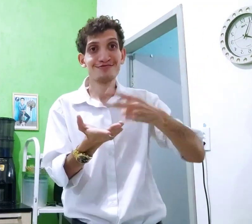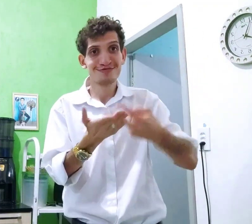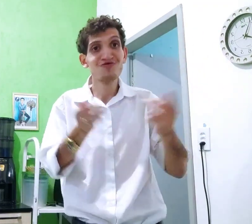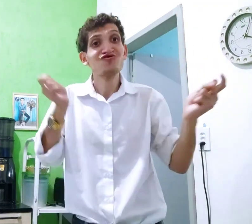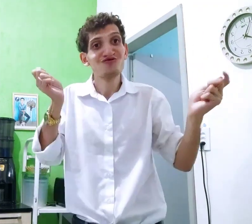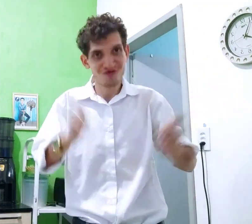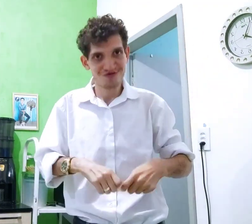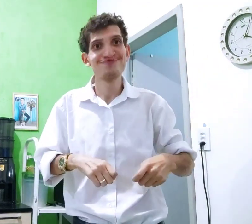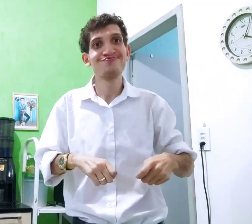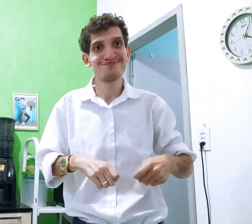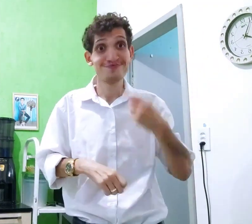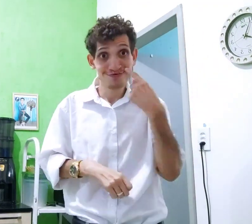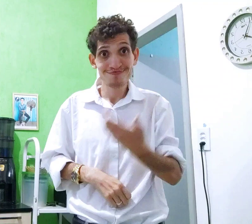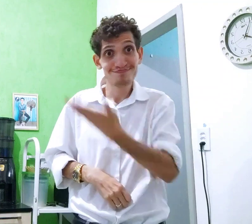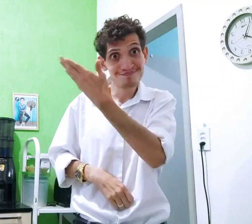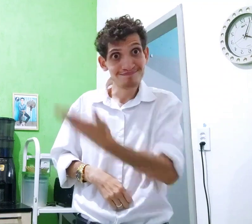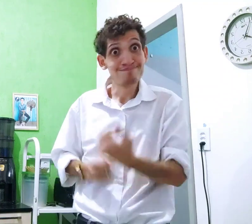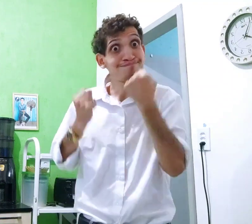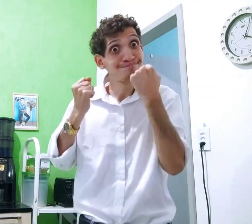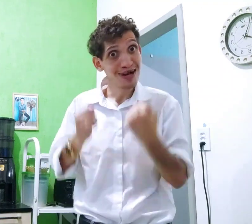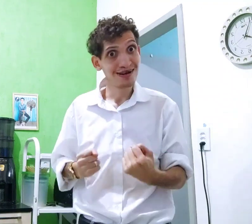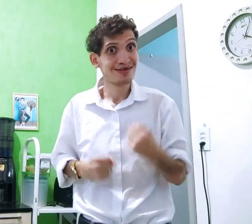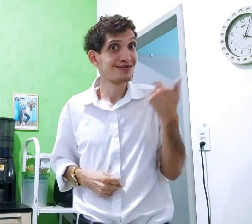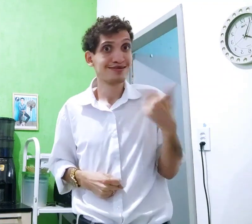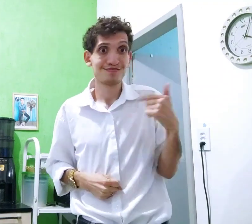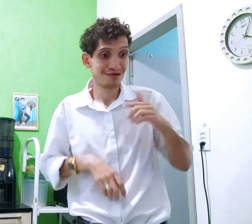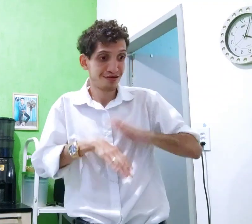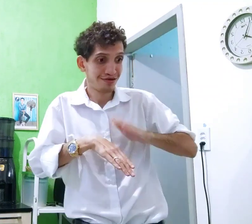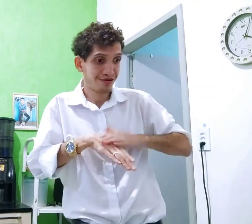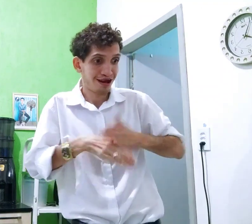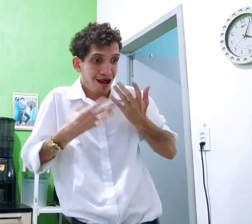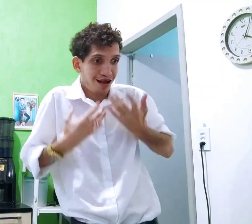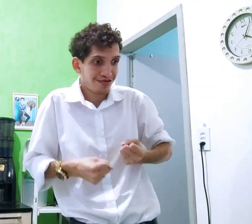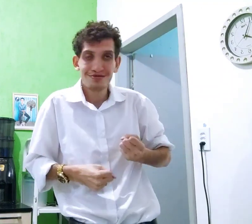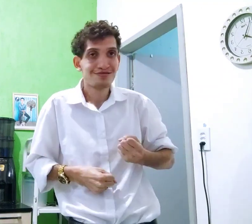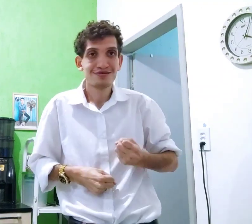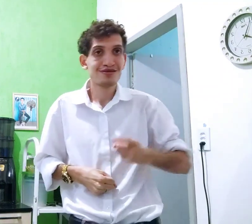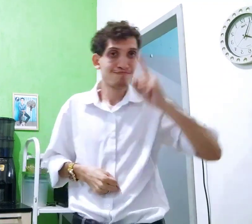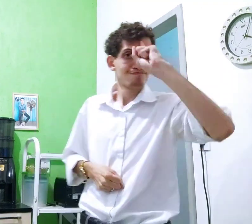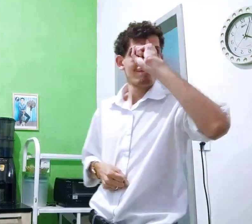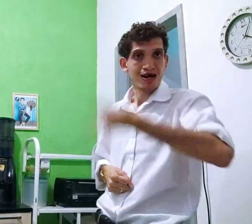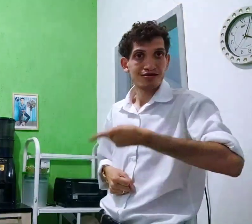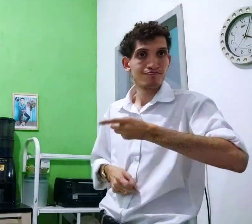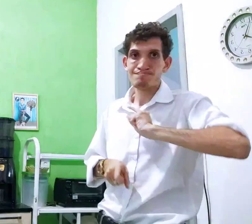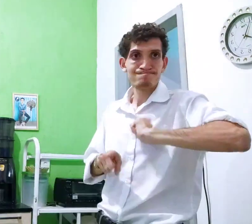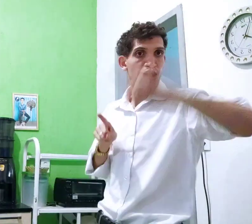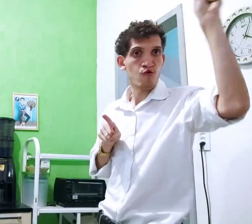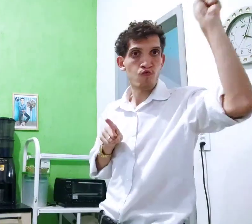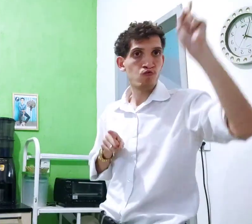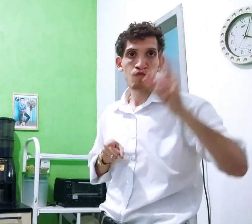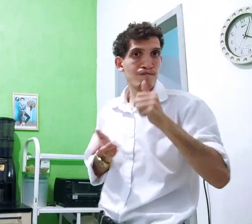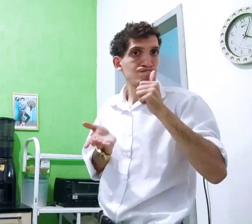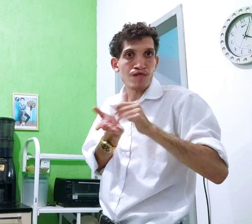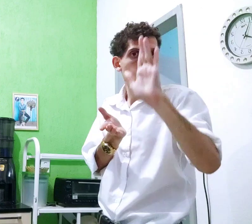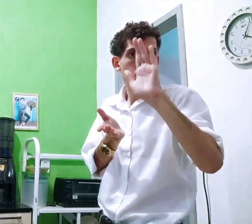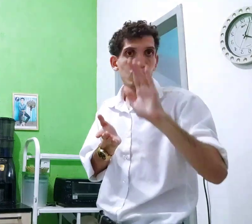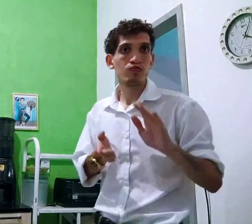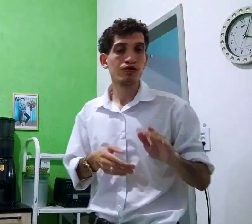demitir. No contexto, tradução possível. Você vê que é o lado pesado, não tem você mesmo aceitar. É alguém manda e